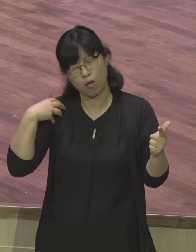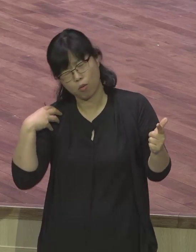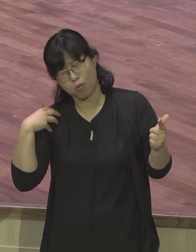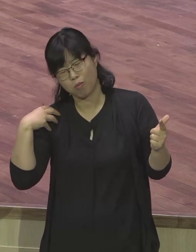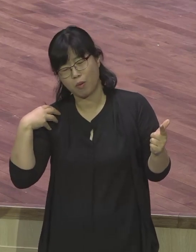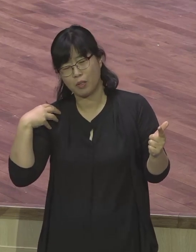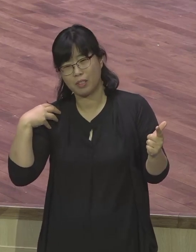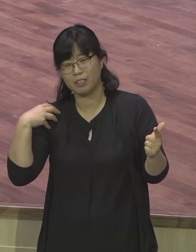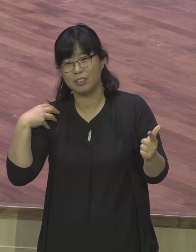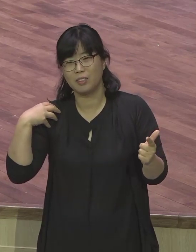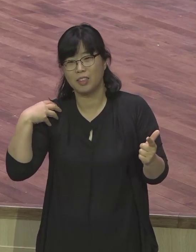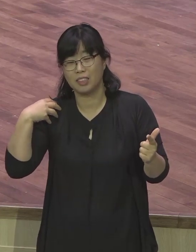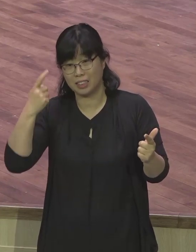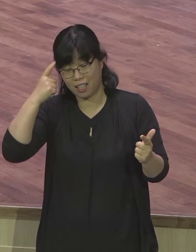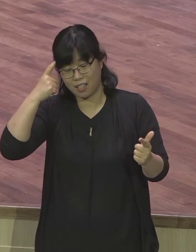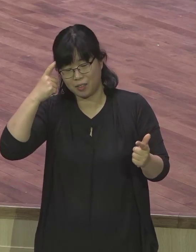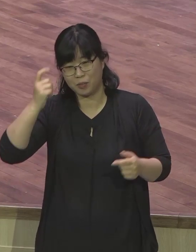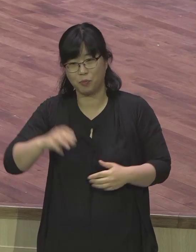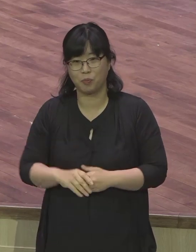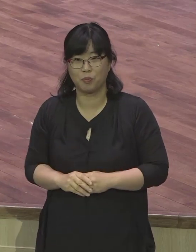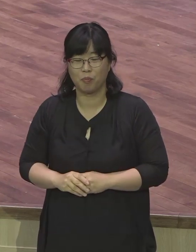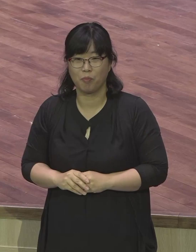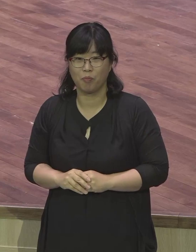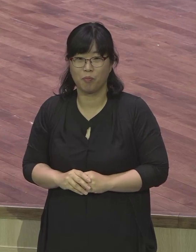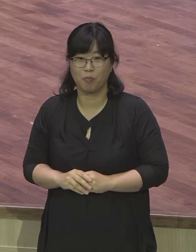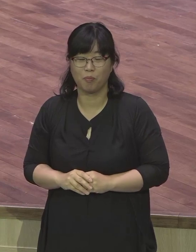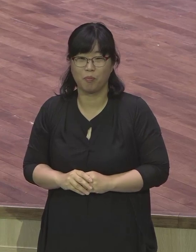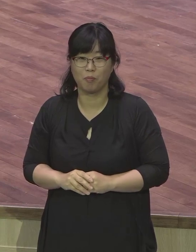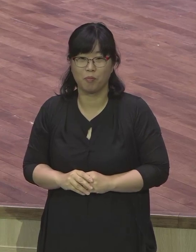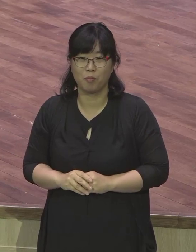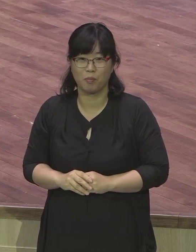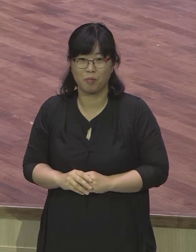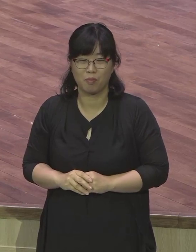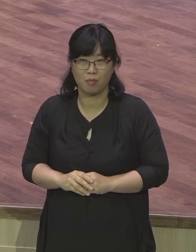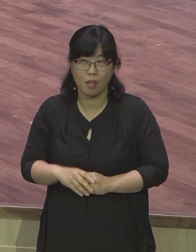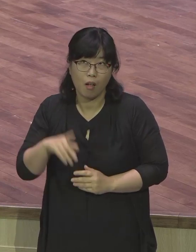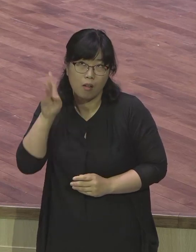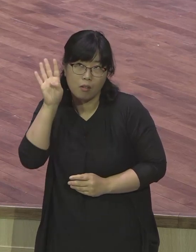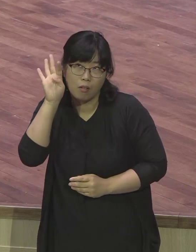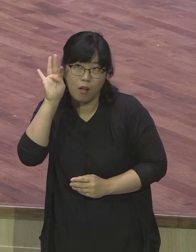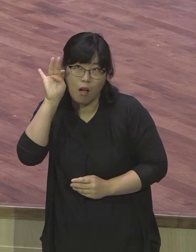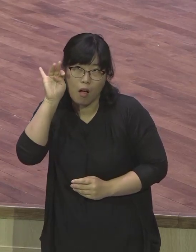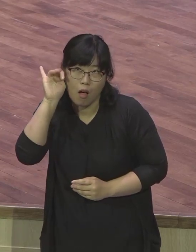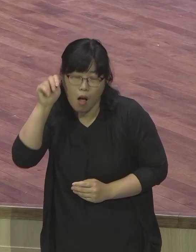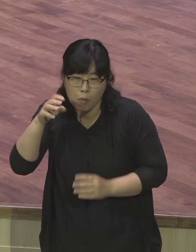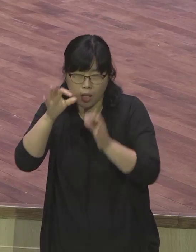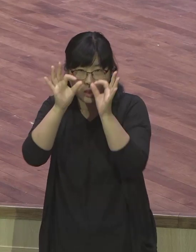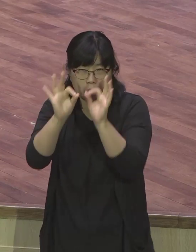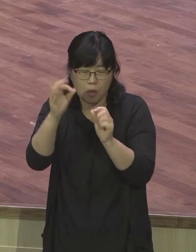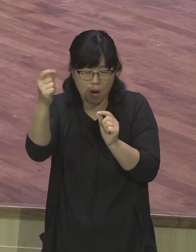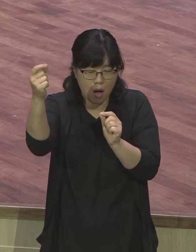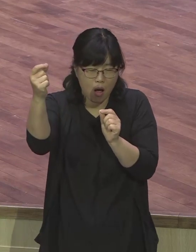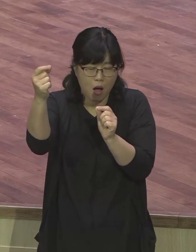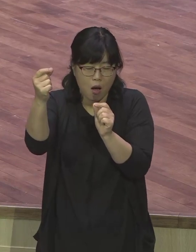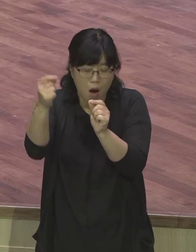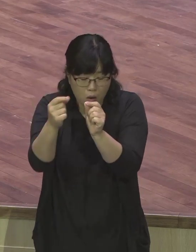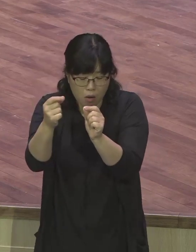그러나 점점 그 연락이 현실로 받아들이면서 마음속에 큰 부담으로 오게